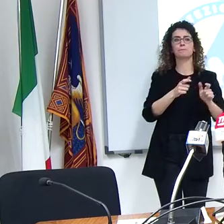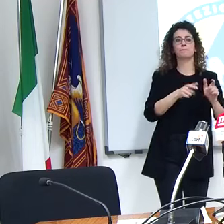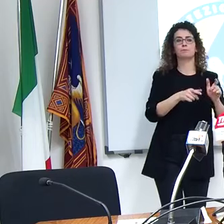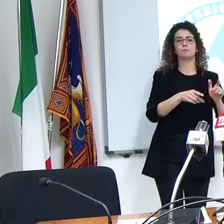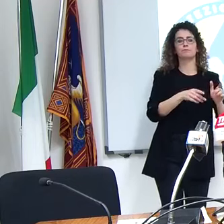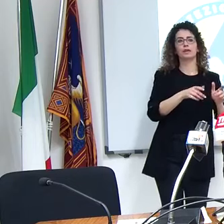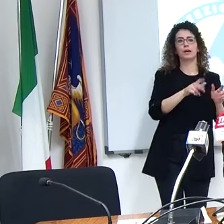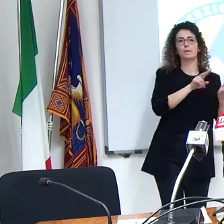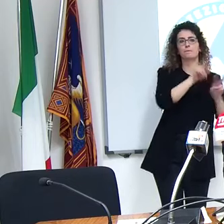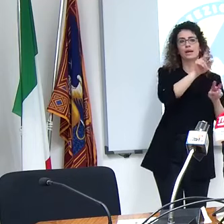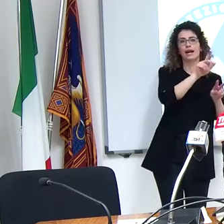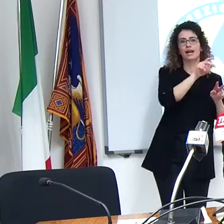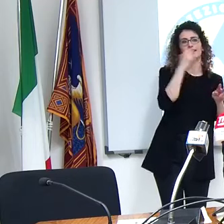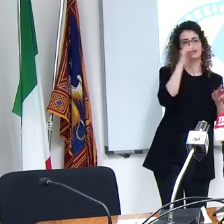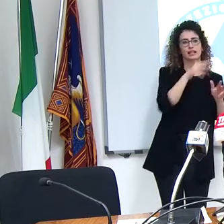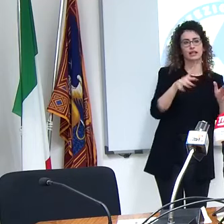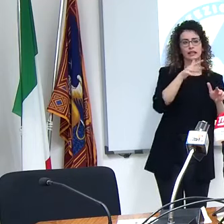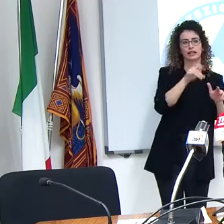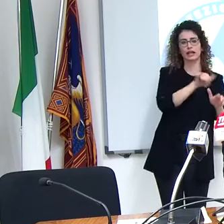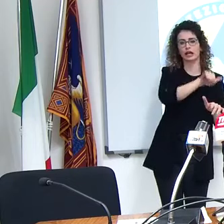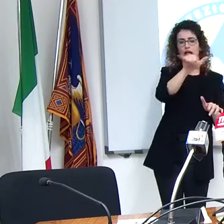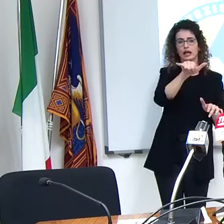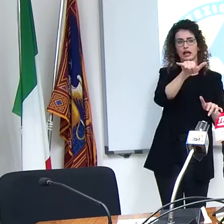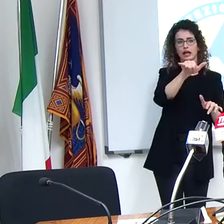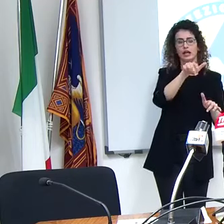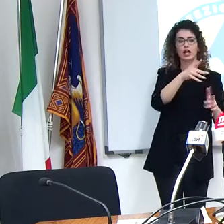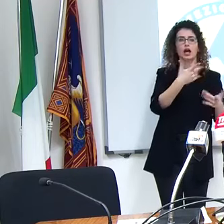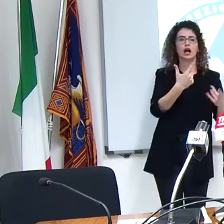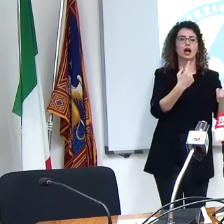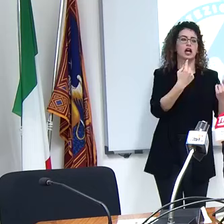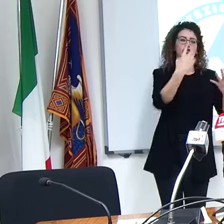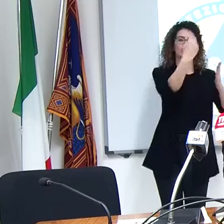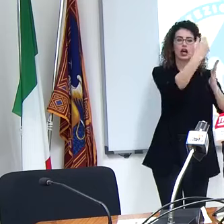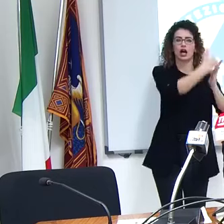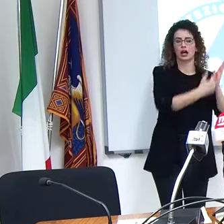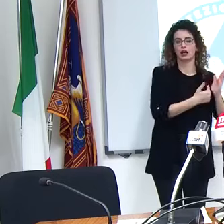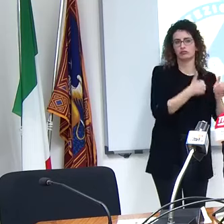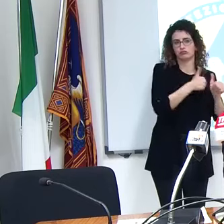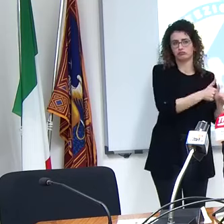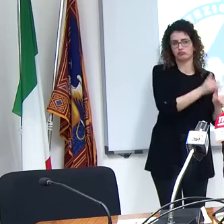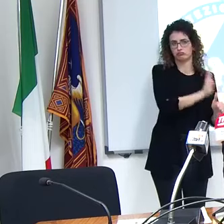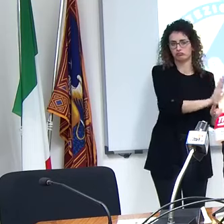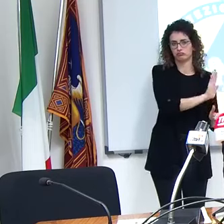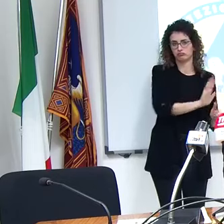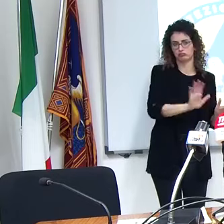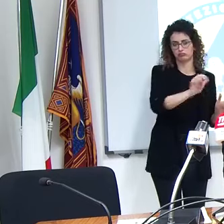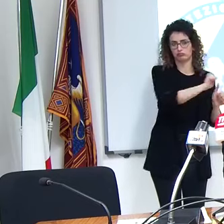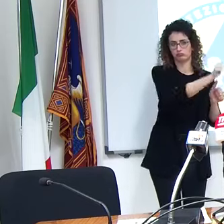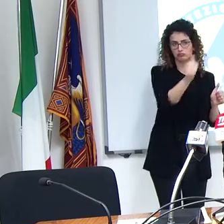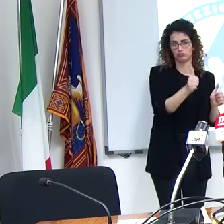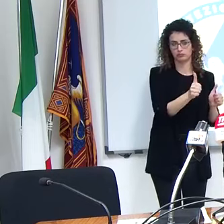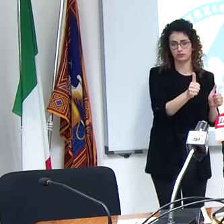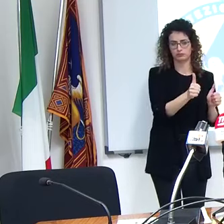ovviamente dai paesi stranieri non c'è assolutamente nessuna